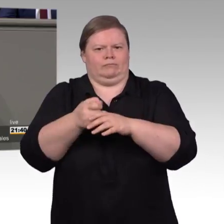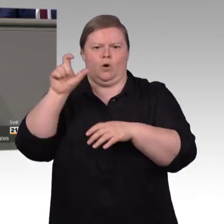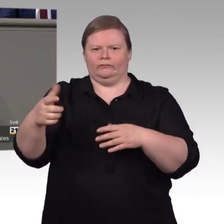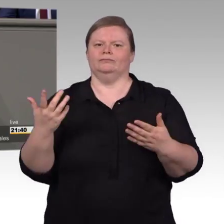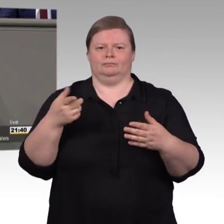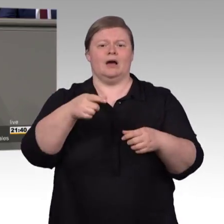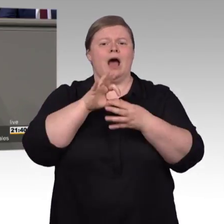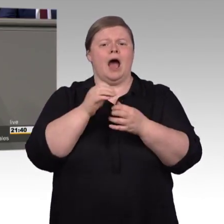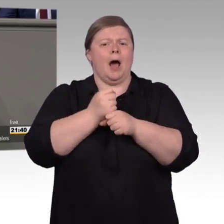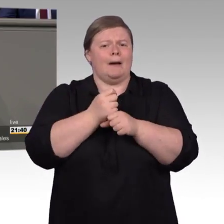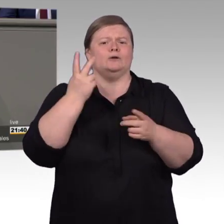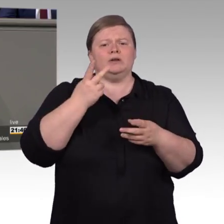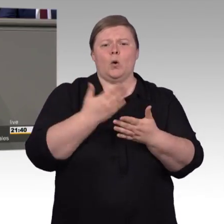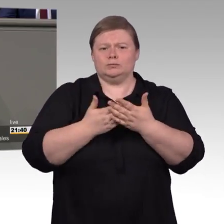des Integrationsgesetzes zu entfristen.